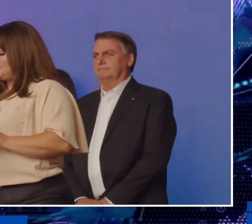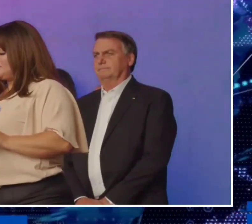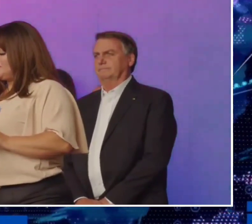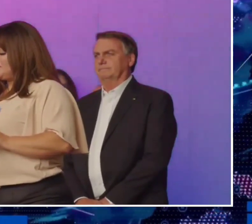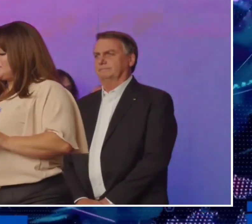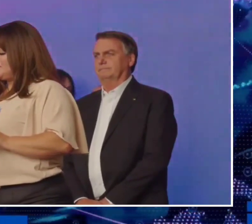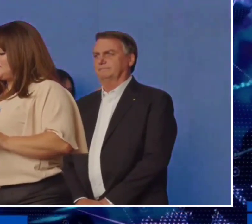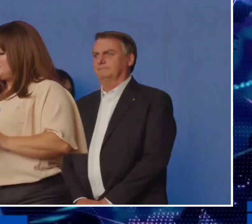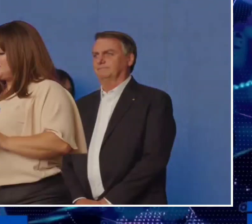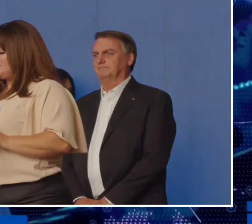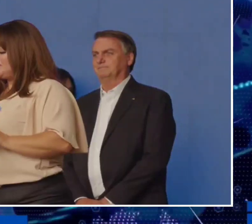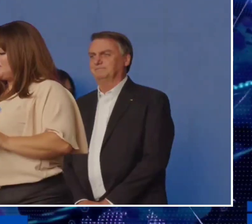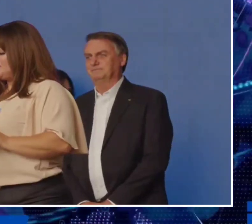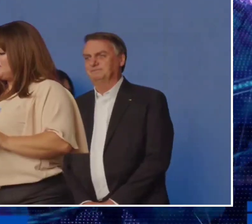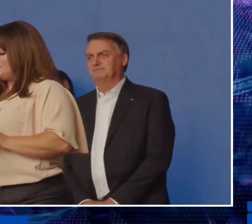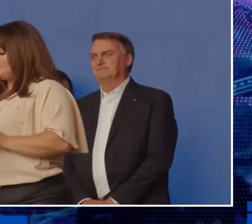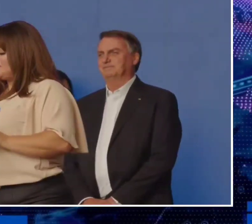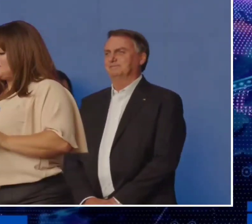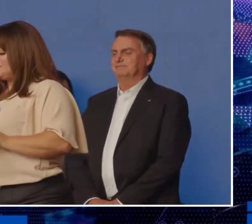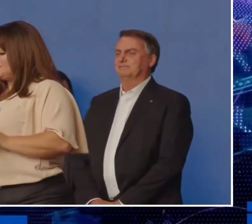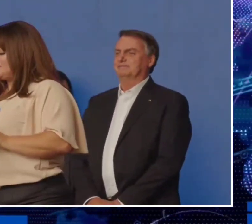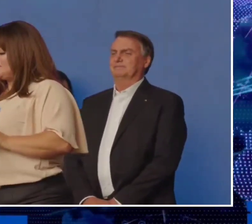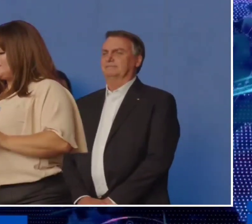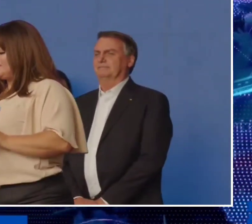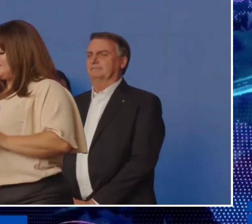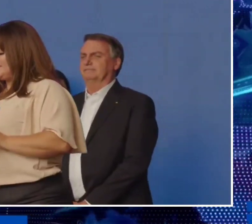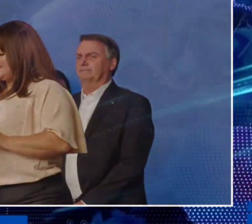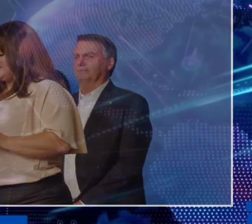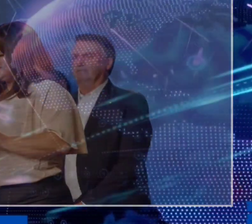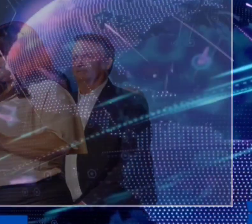Bolsonaro e Michele Bolsonaro, assista o vídeo.